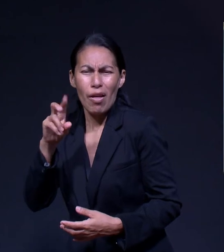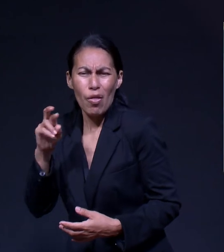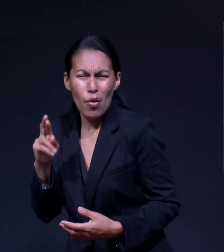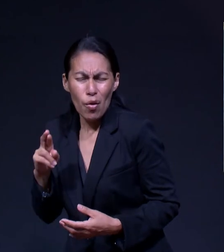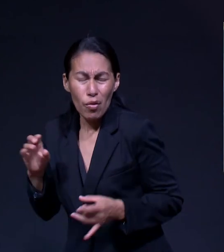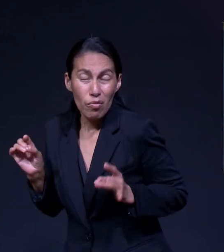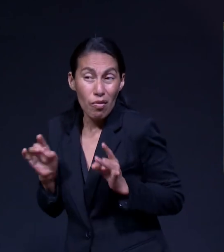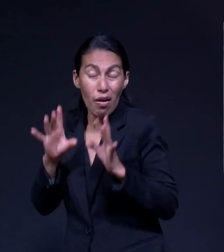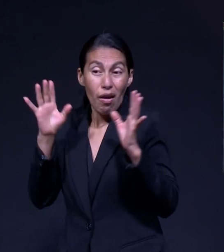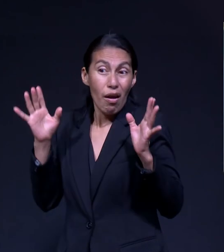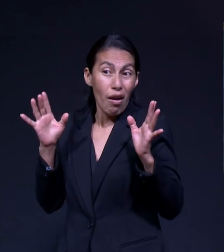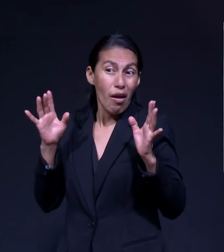Maravillosamente Innovador Va